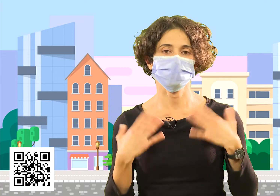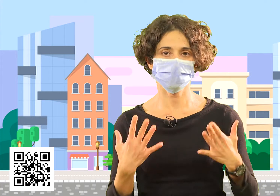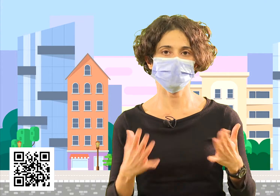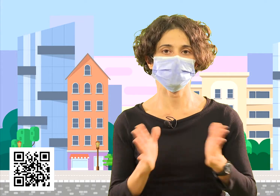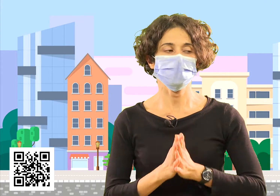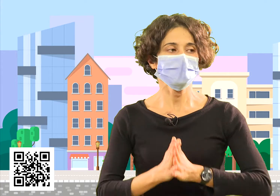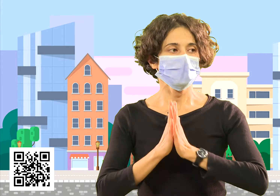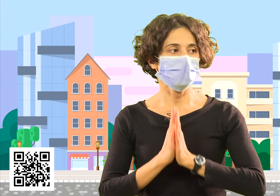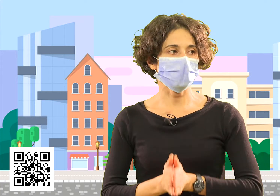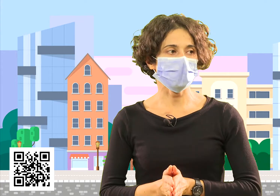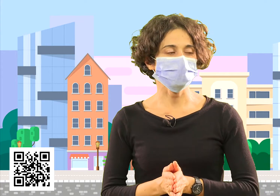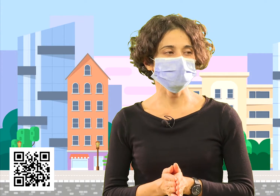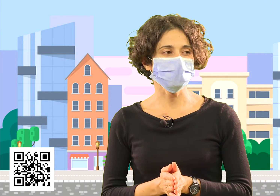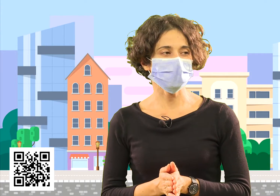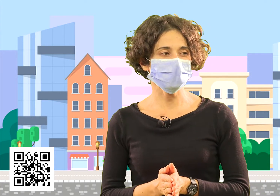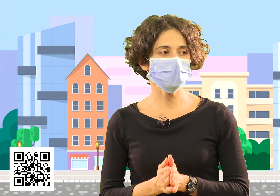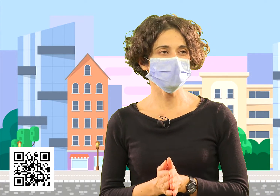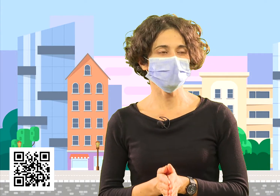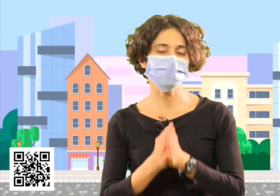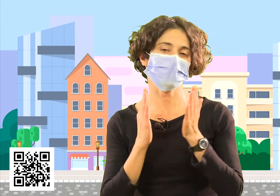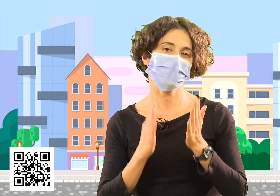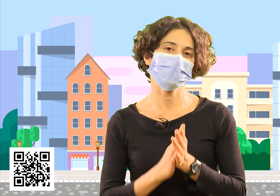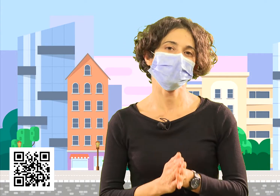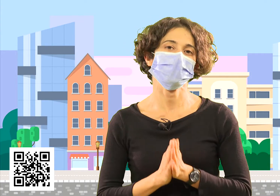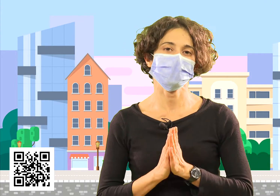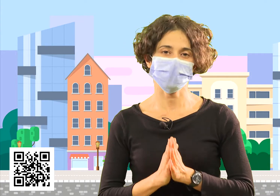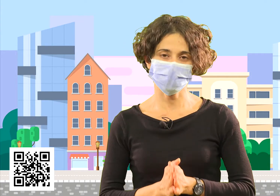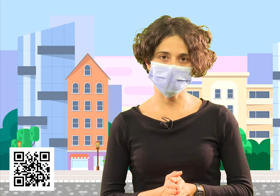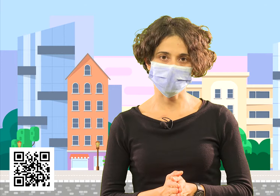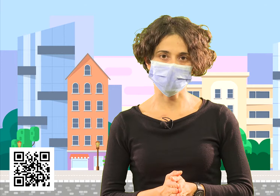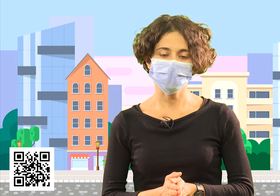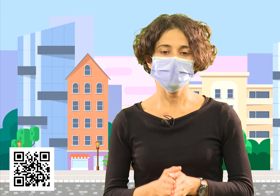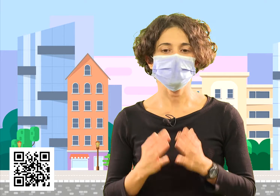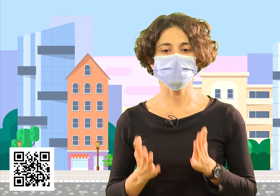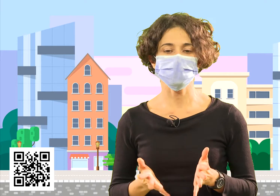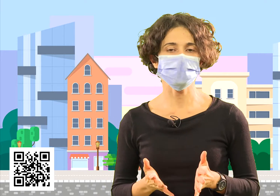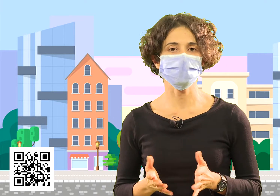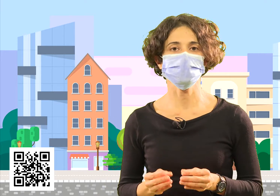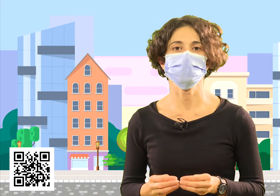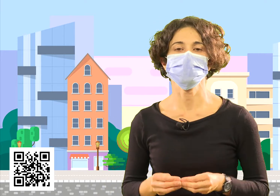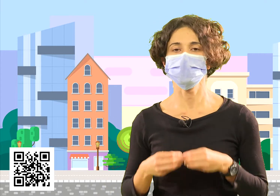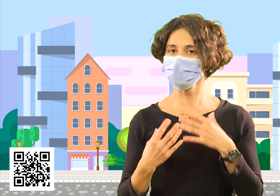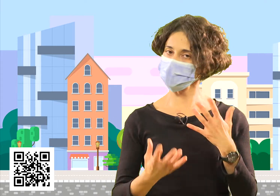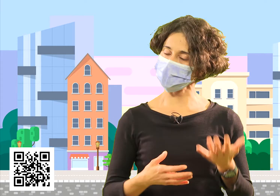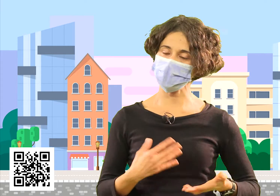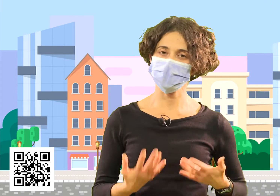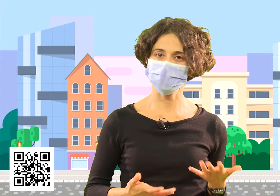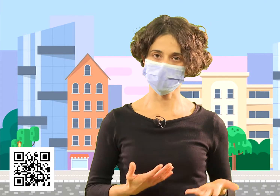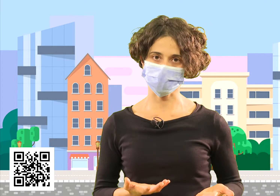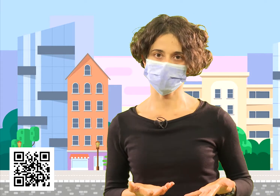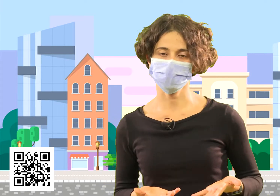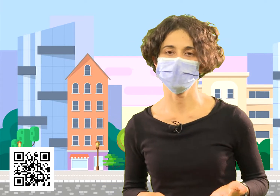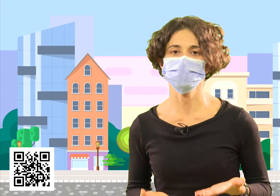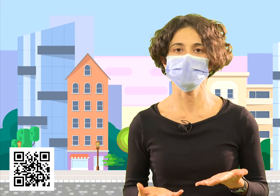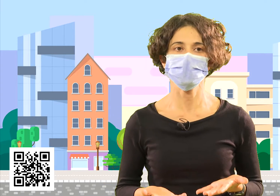mente, nuestro cerebro. La siguiente parte es la parte del pensamiento. Esta parte son los ejercicios propiamente